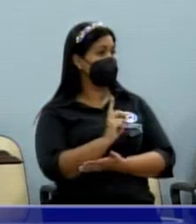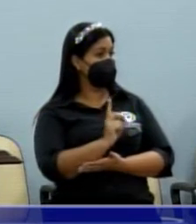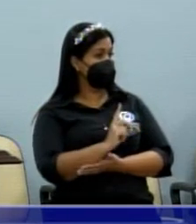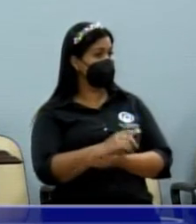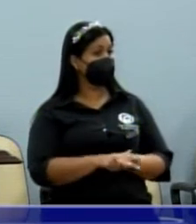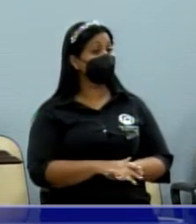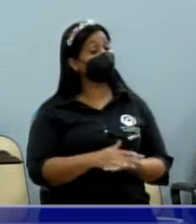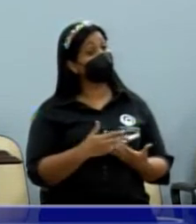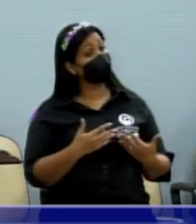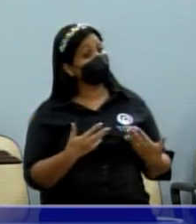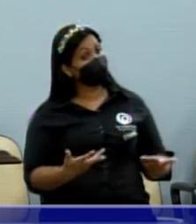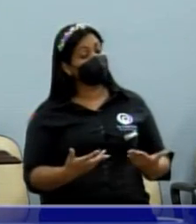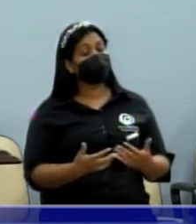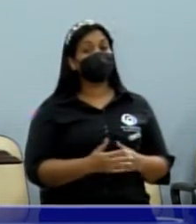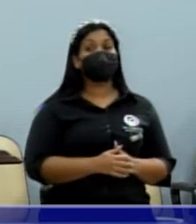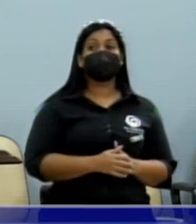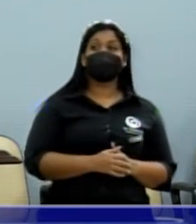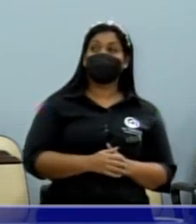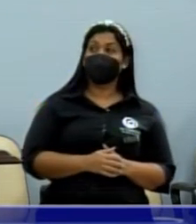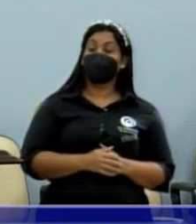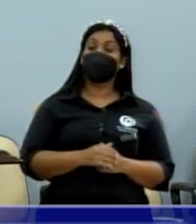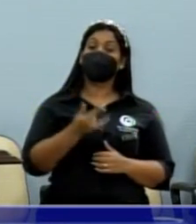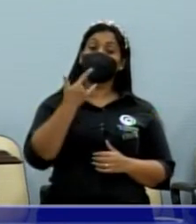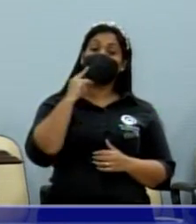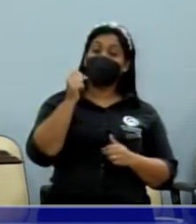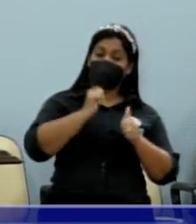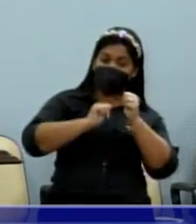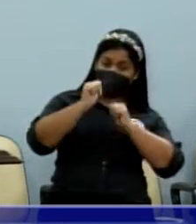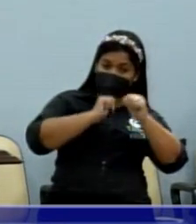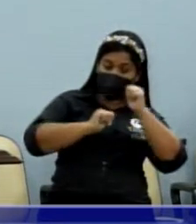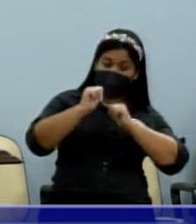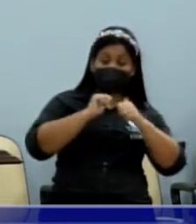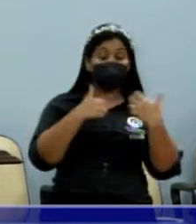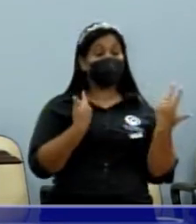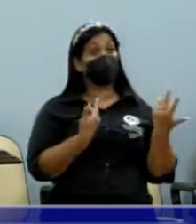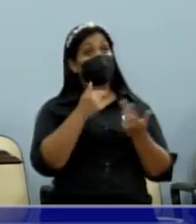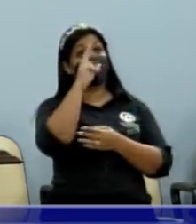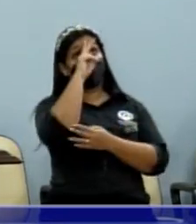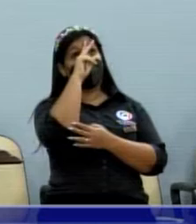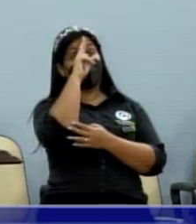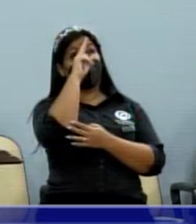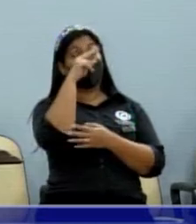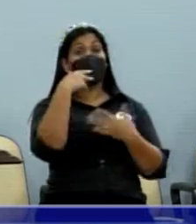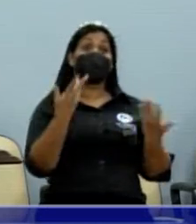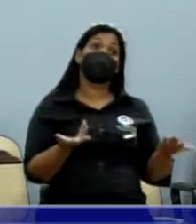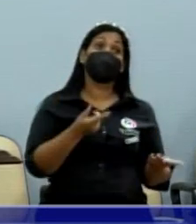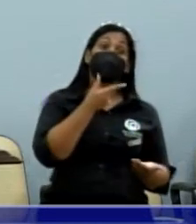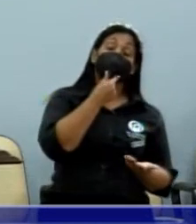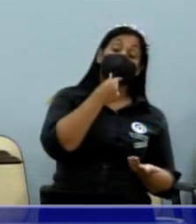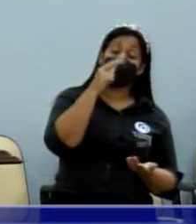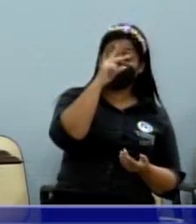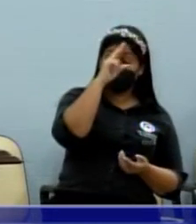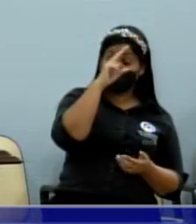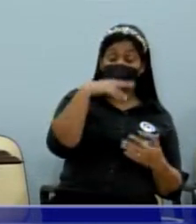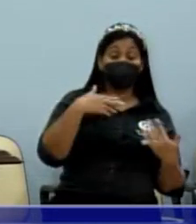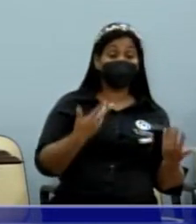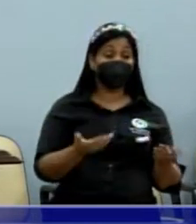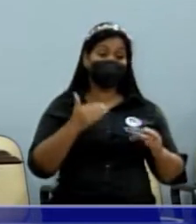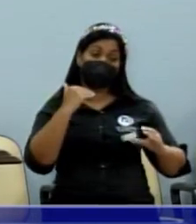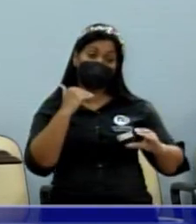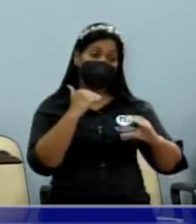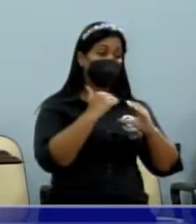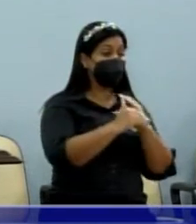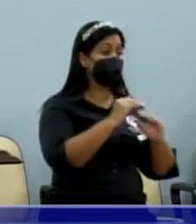Ela deve ter tomado umas caipirosca e muito doidona, ou doidão, não sei, passou uma